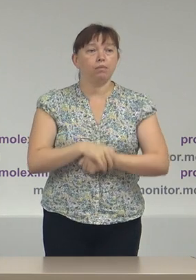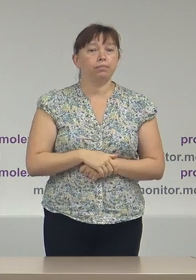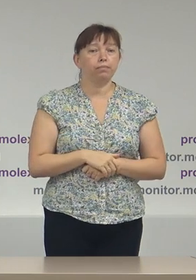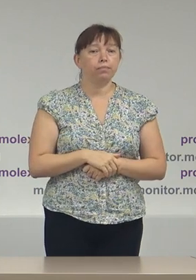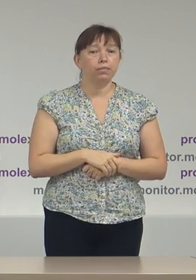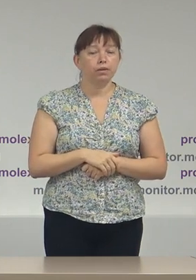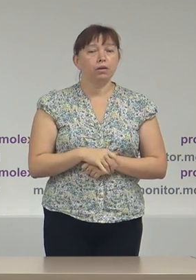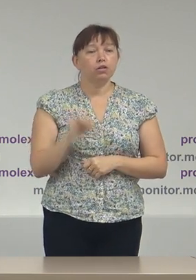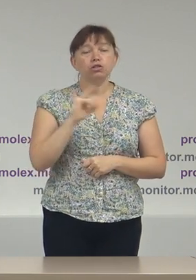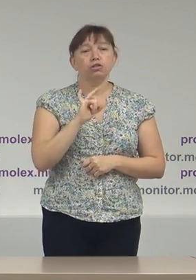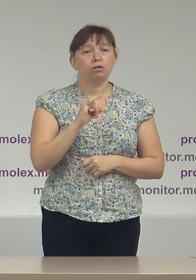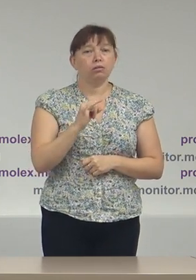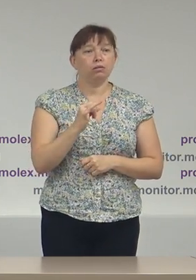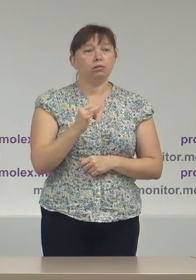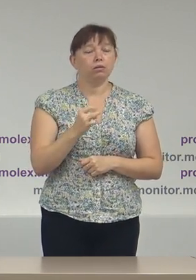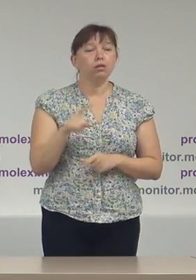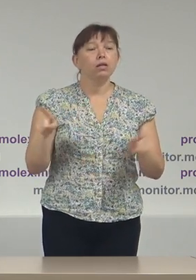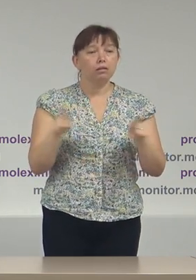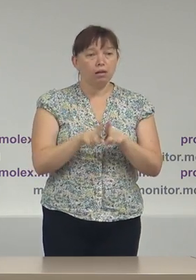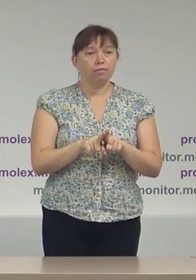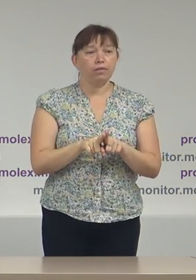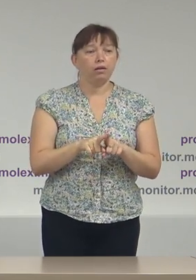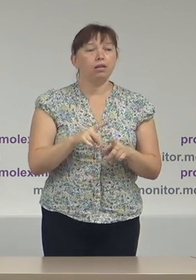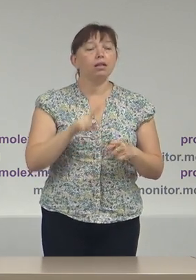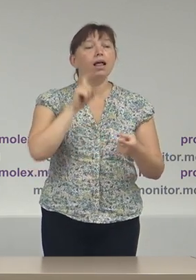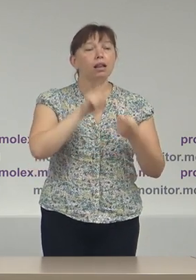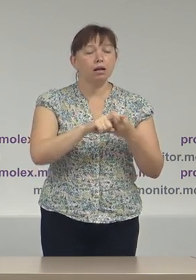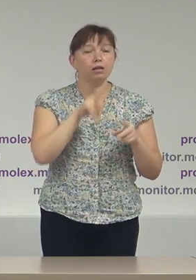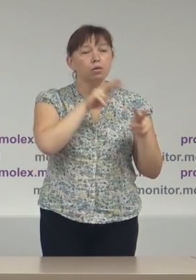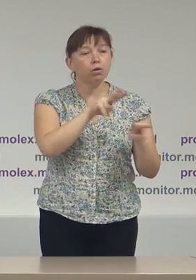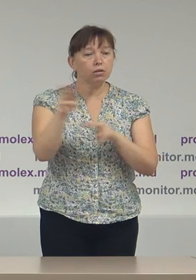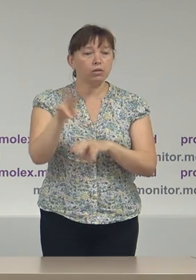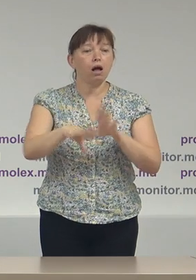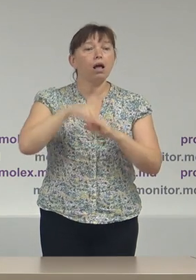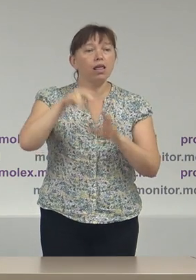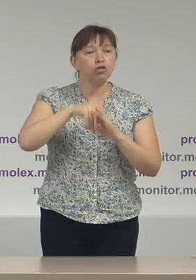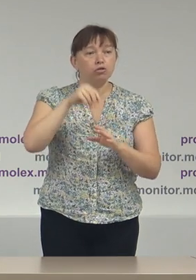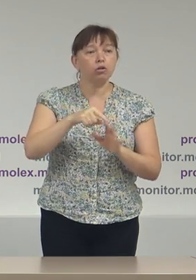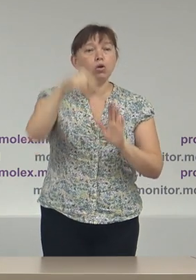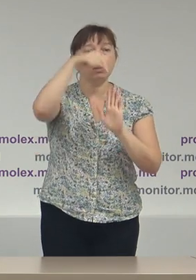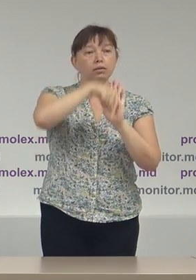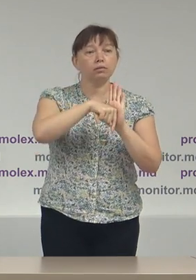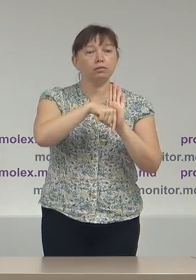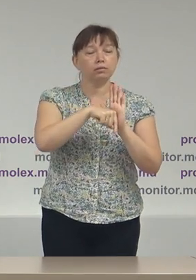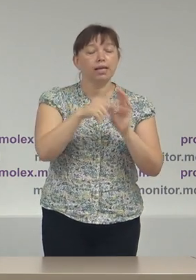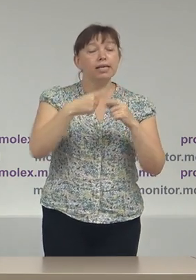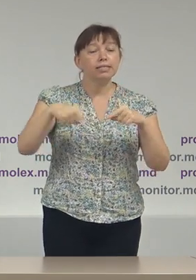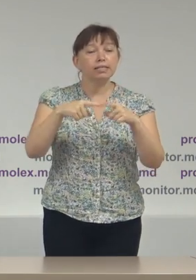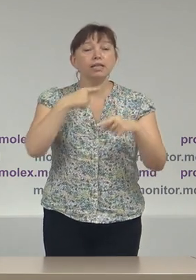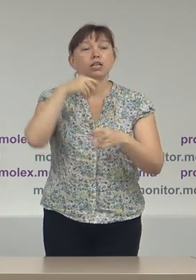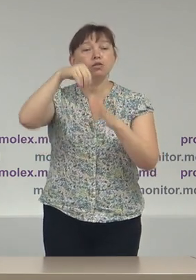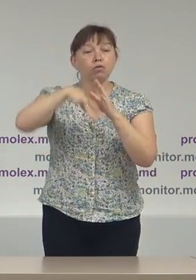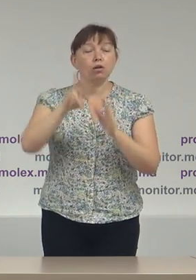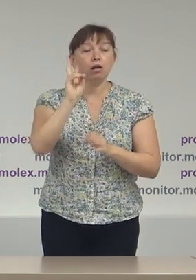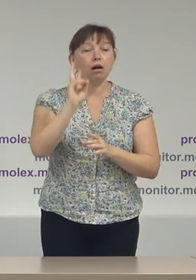Și, în ultimul rând, la fel legat de monitorizarea alegerilor în secțiile de votare care